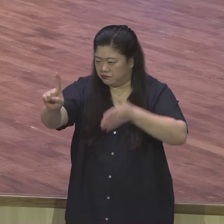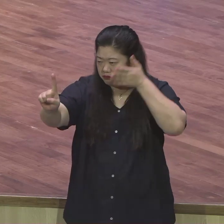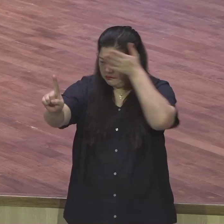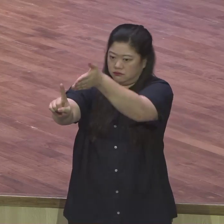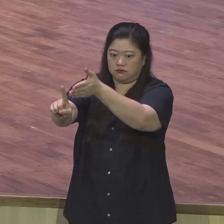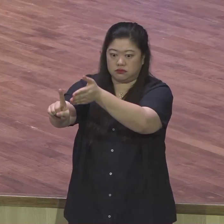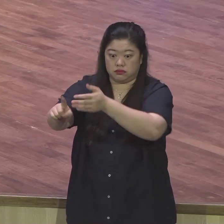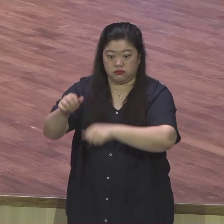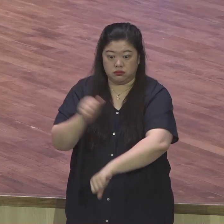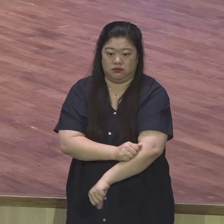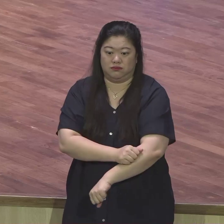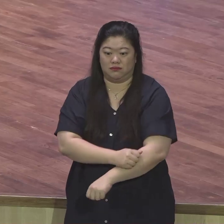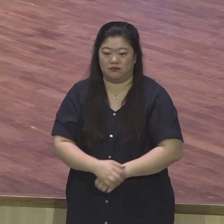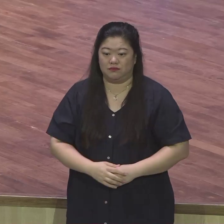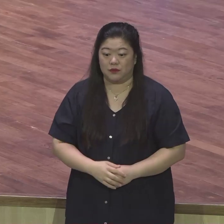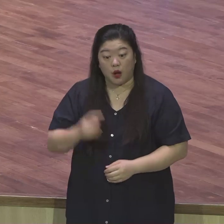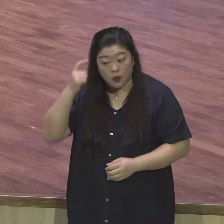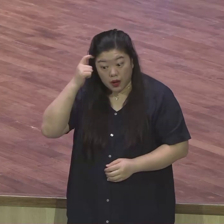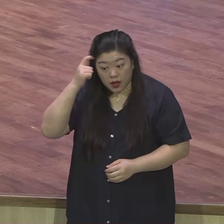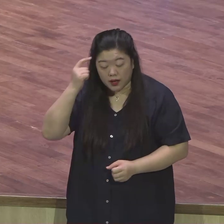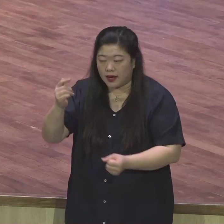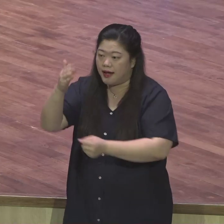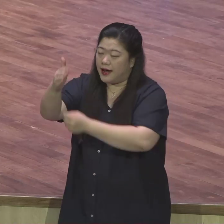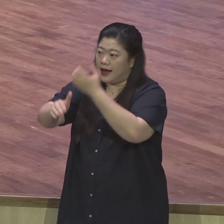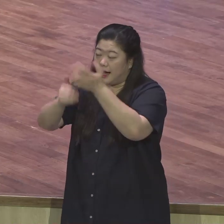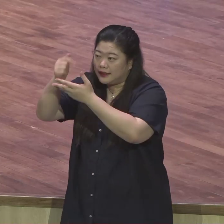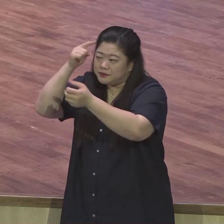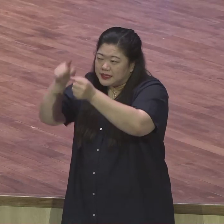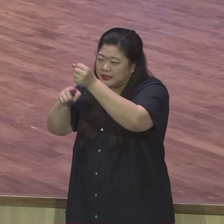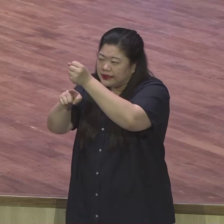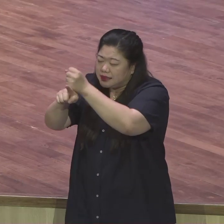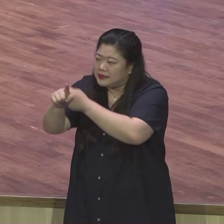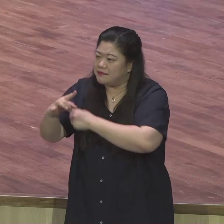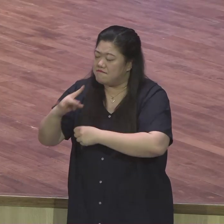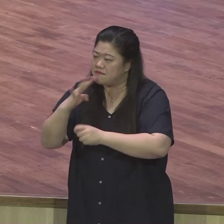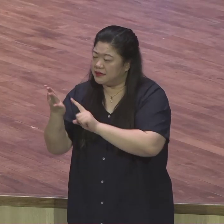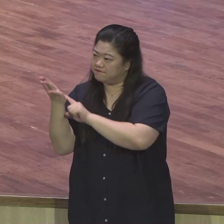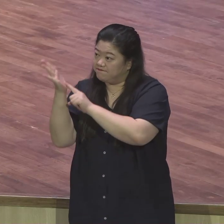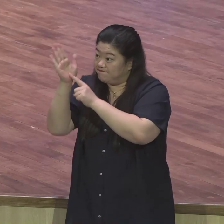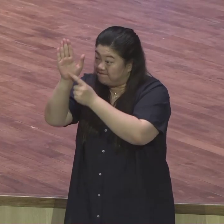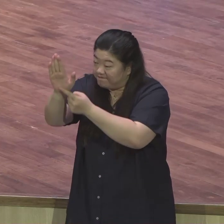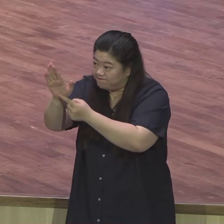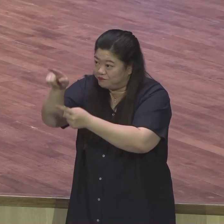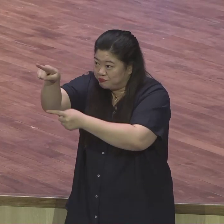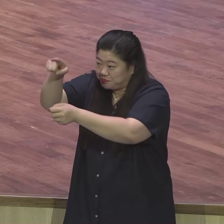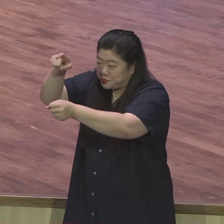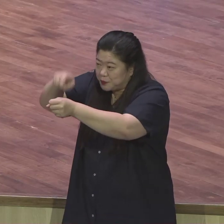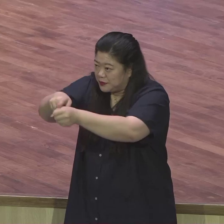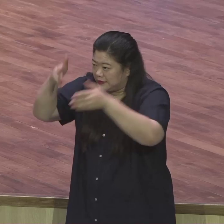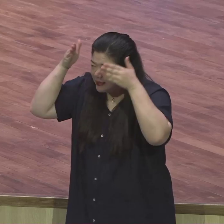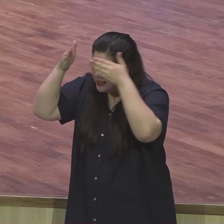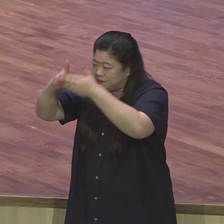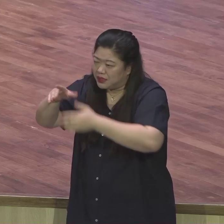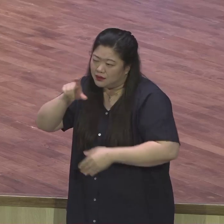오직 여호와의 뜻만을 이루는데 일심저심 지속한다. 그게 특징이에요.